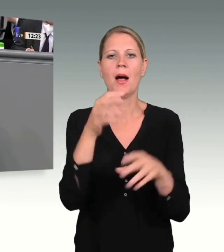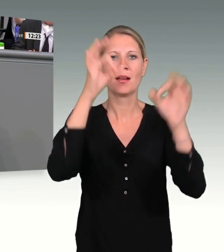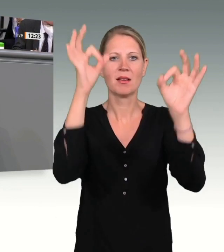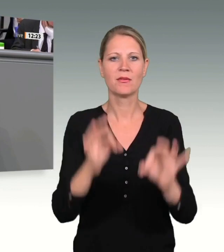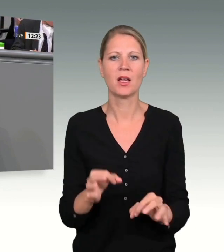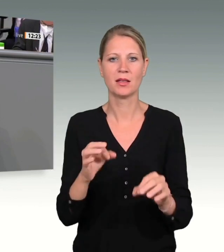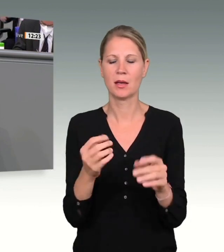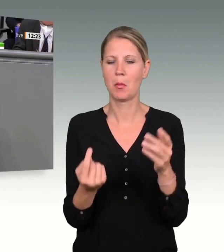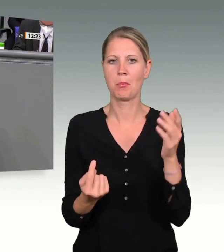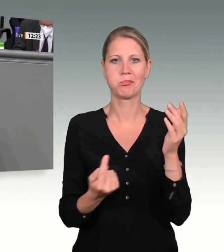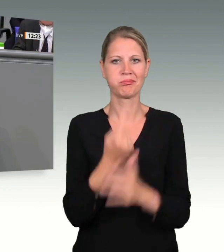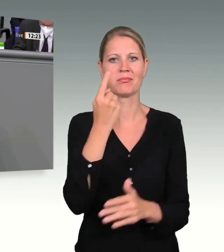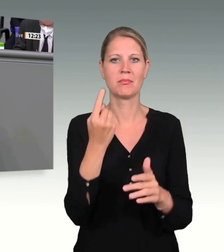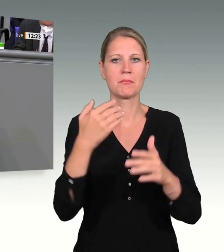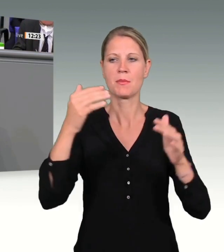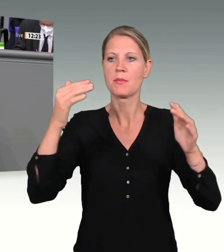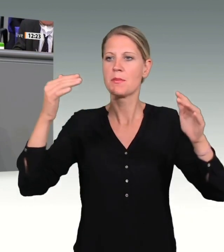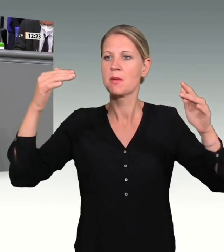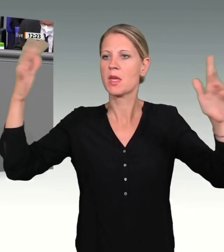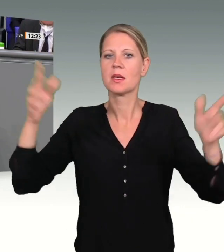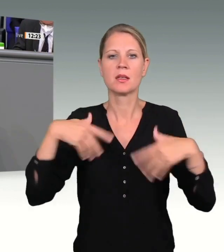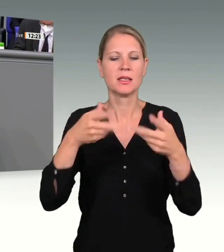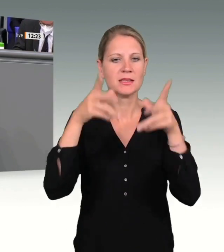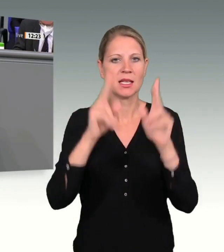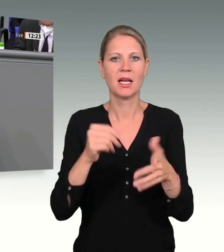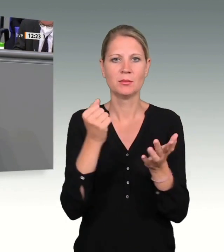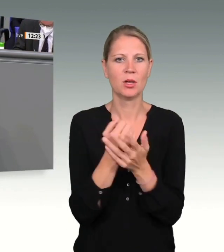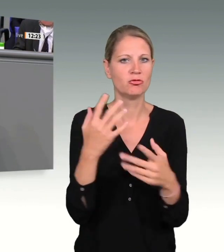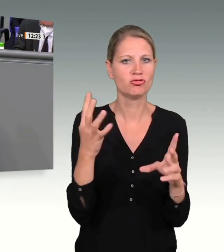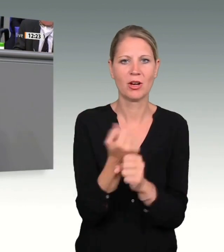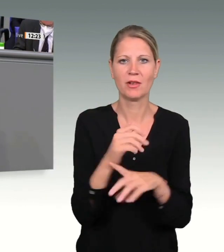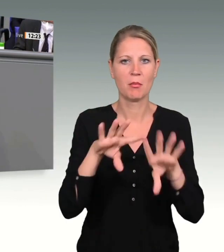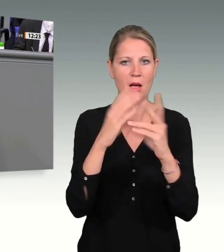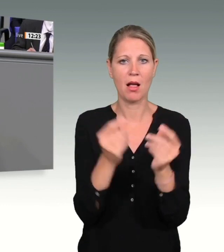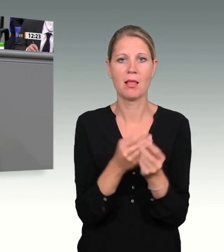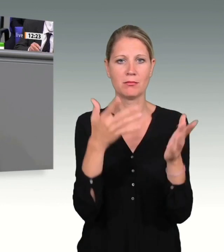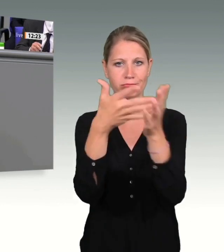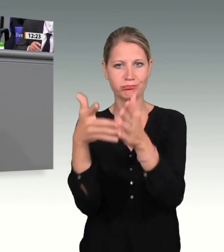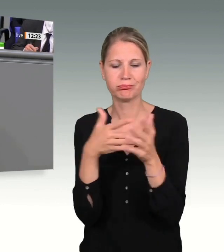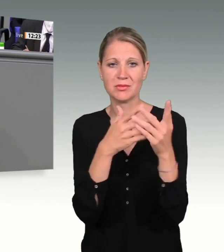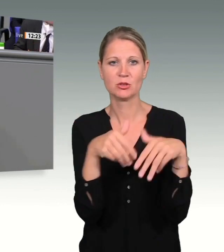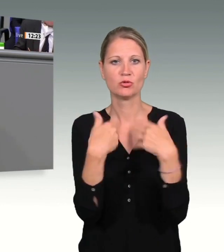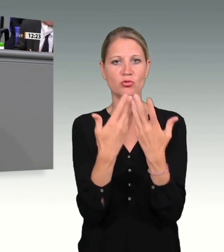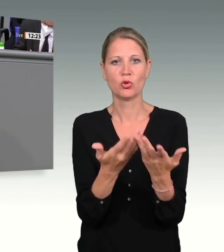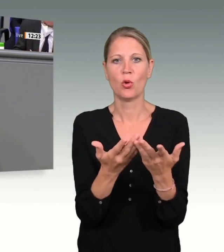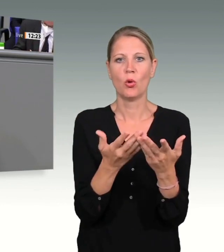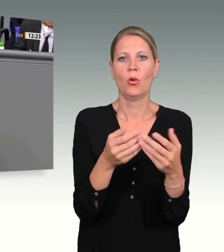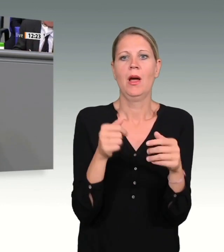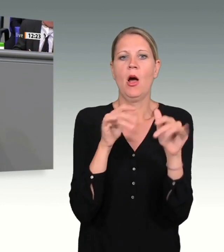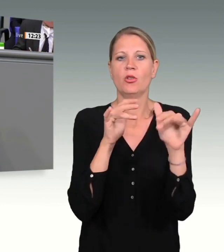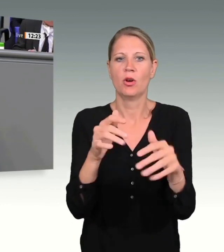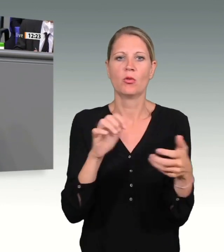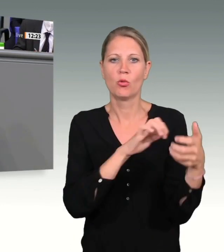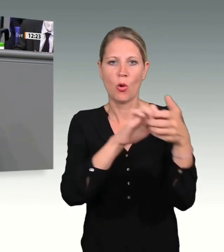Damit Geheimdienste und Polizeibehörden des Bundes und der Länder ihr Vorgehen besser aufeinander abstimmen können, gibt es seit über 15 Jahren das gemeinsame